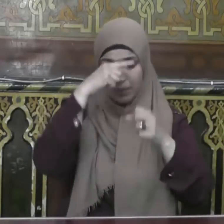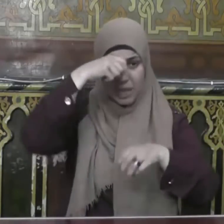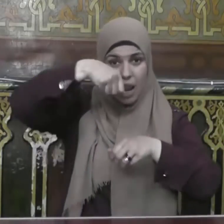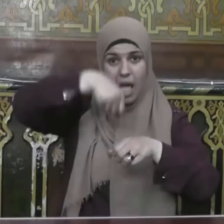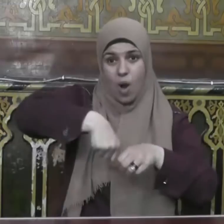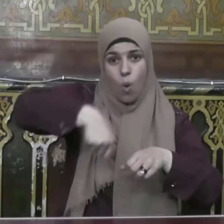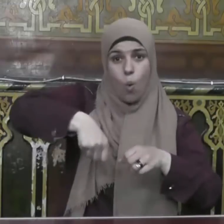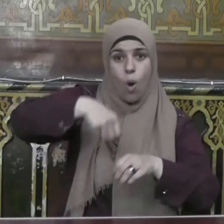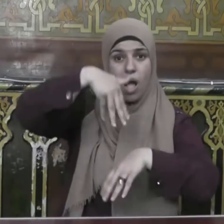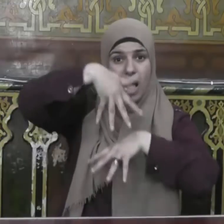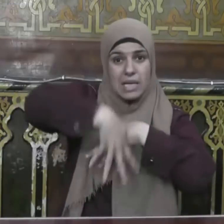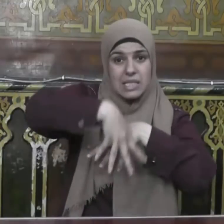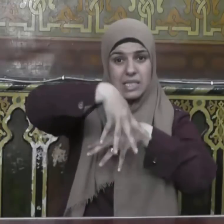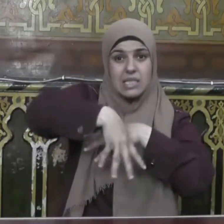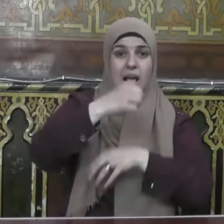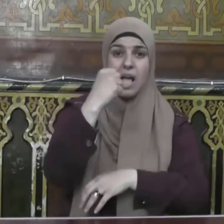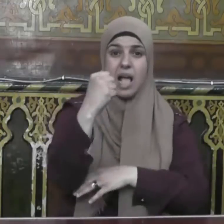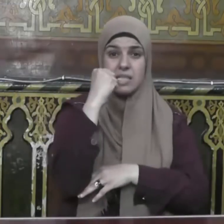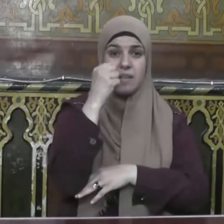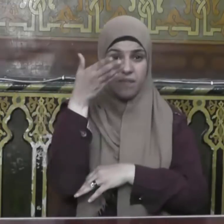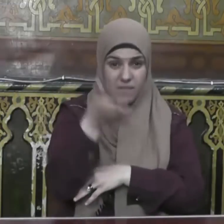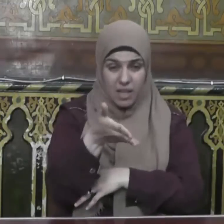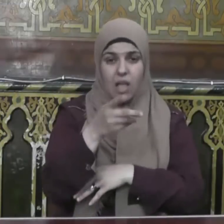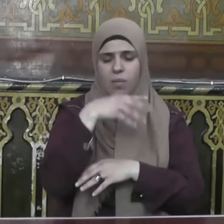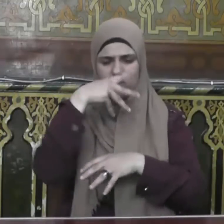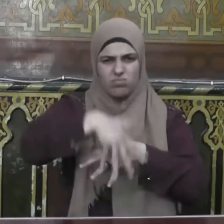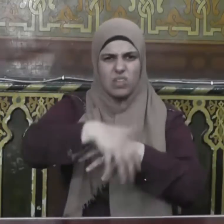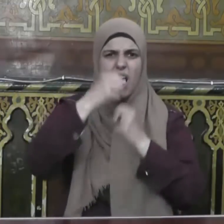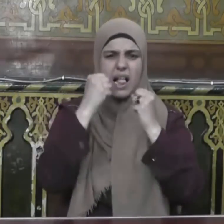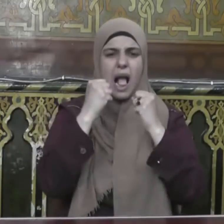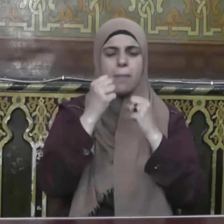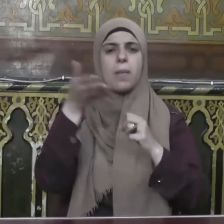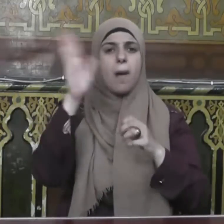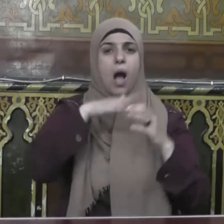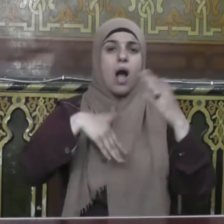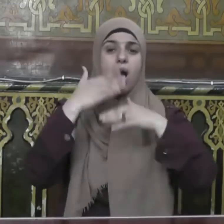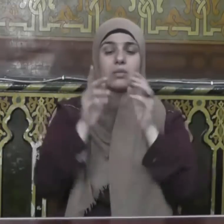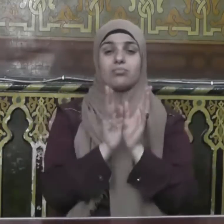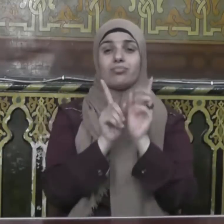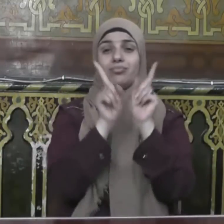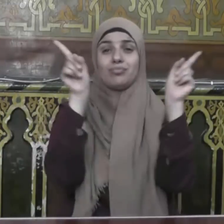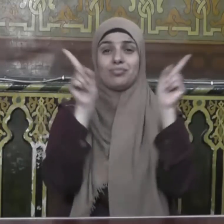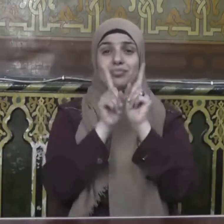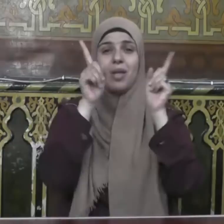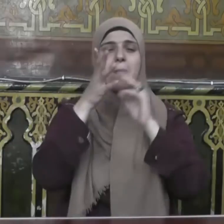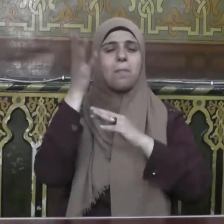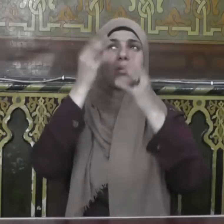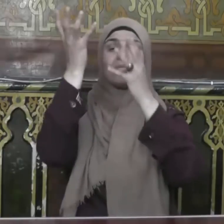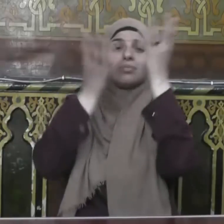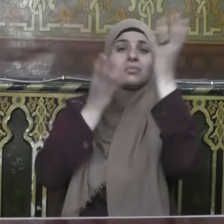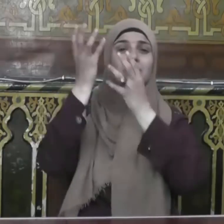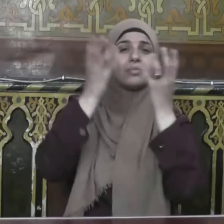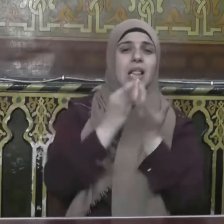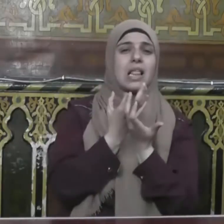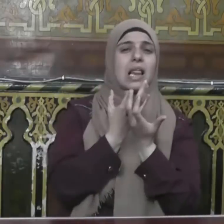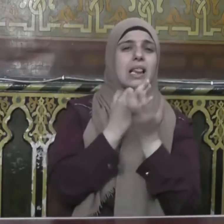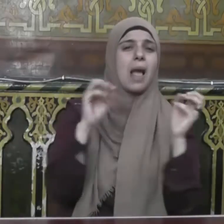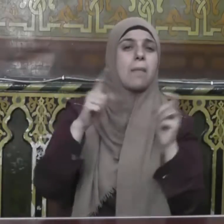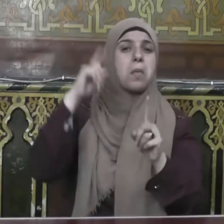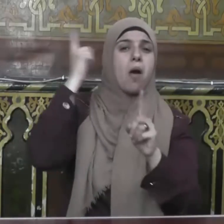وثبتت جذورها آتت أكلها كل حين بإذن ربها والصيام